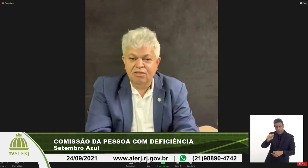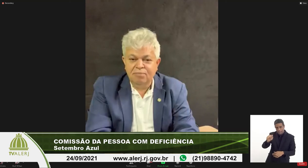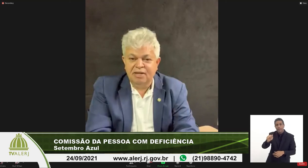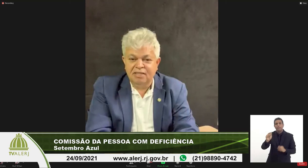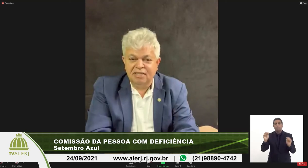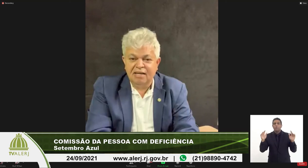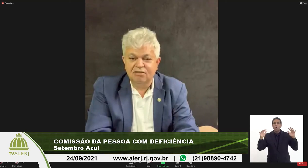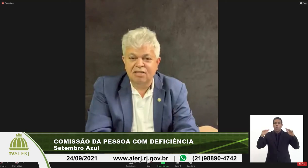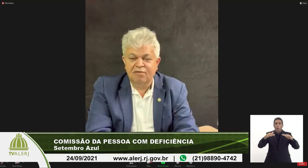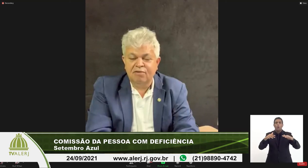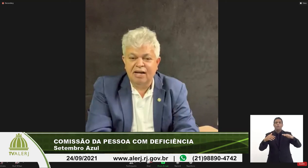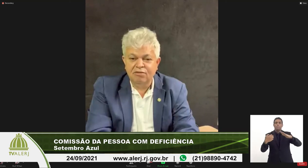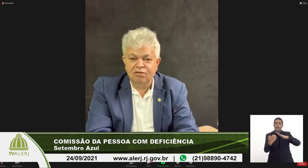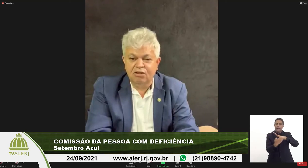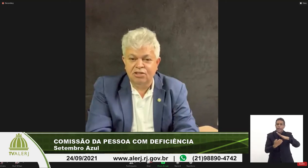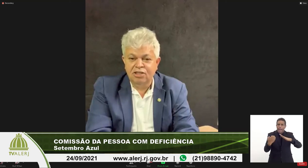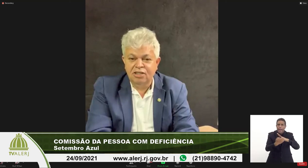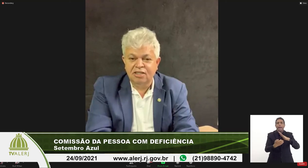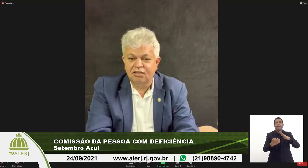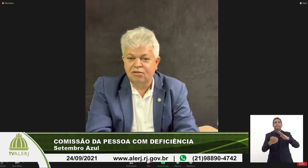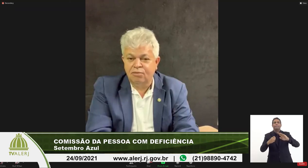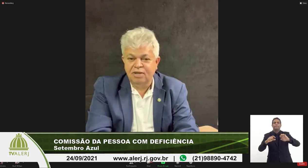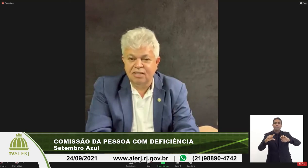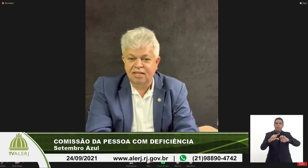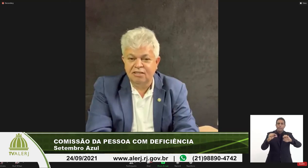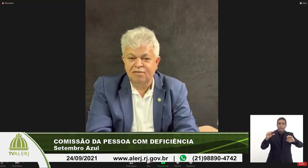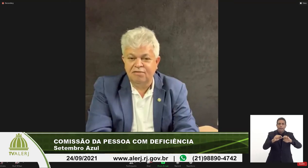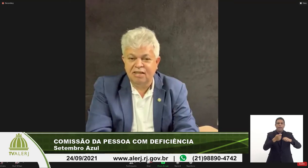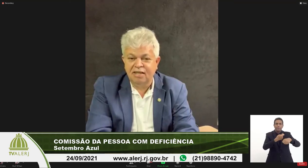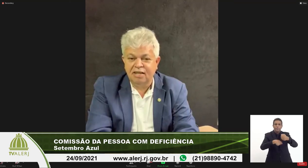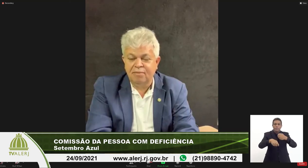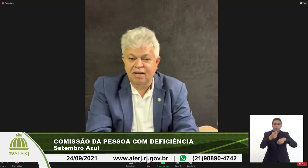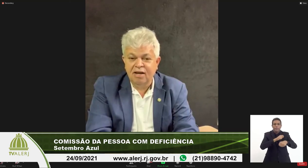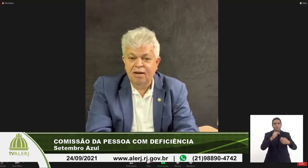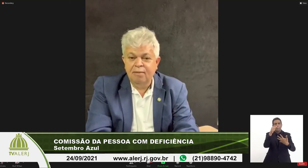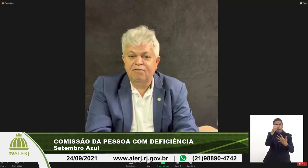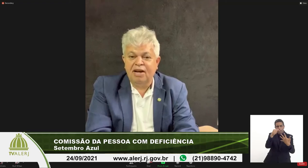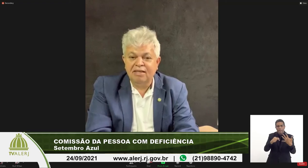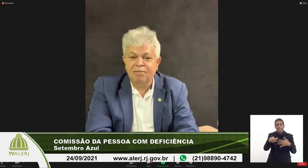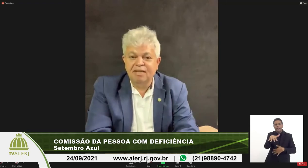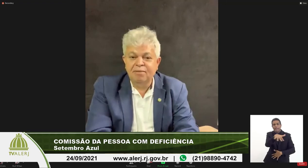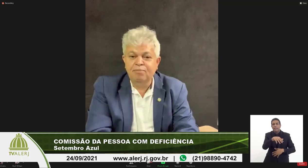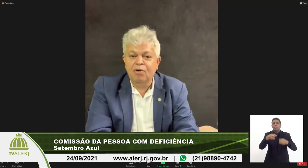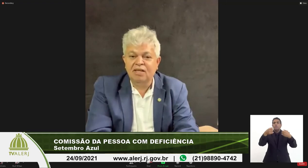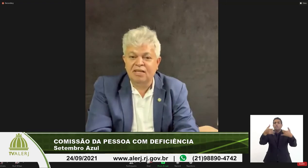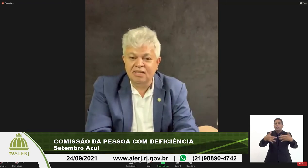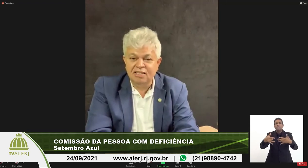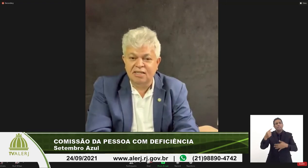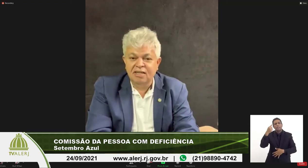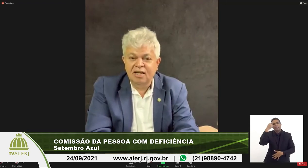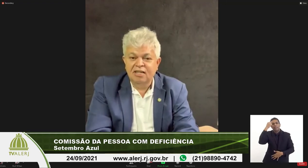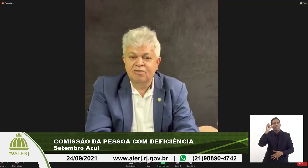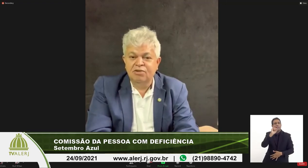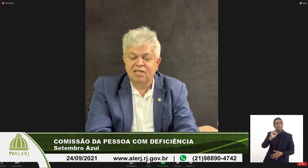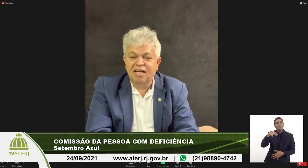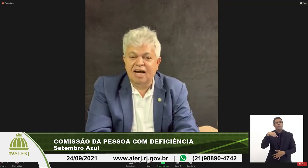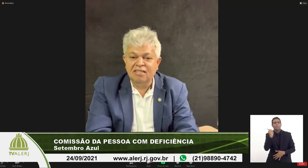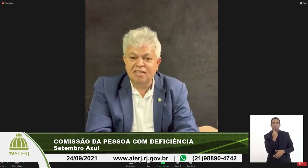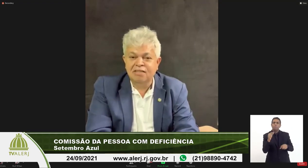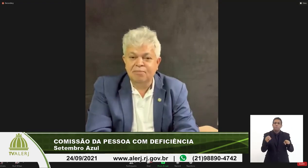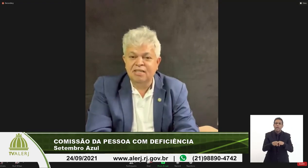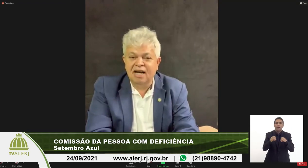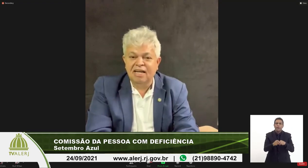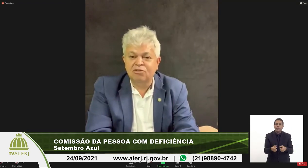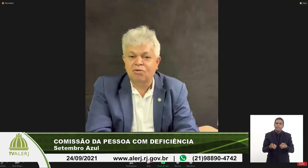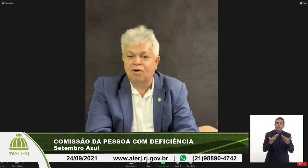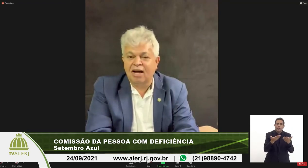vários empresários né vários lojistas comerciando diversos segmentos para falar também da importância de você dar